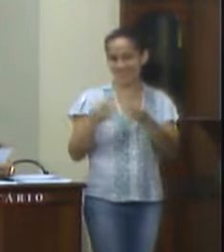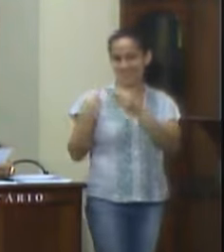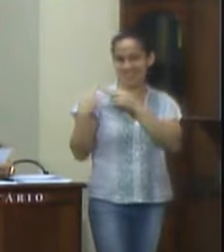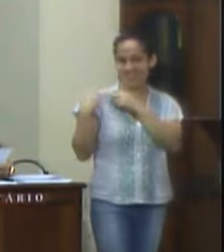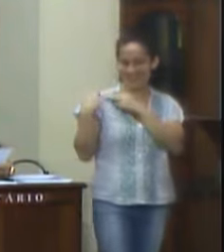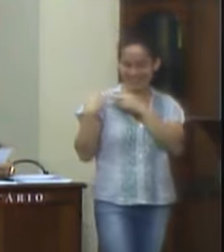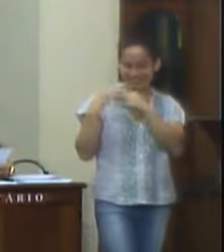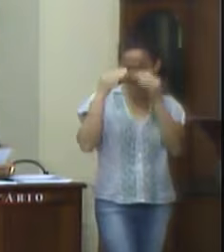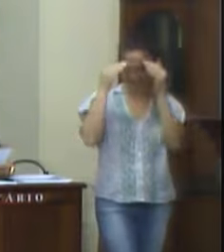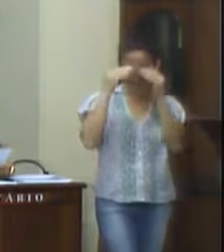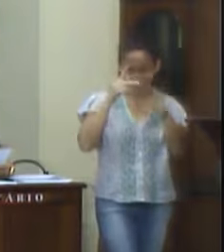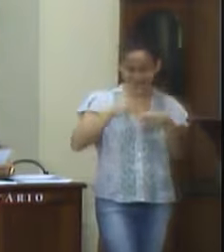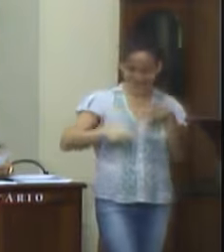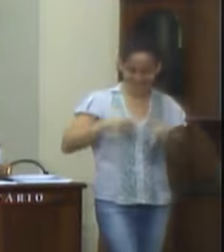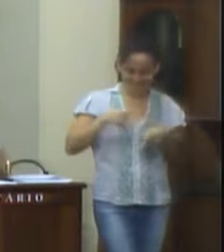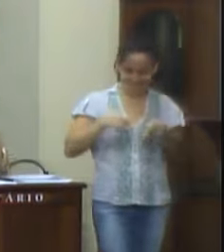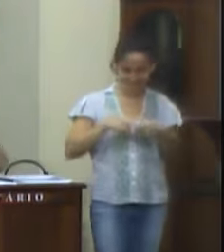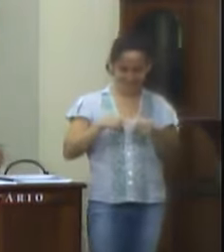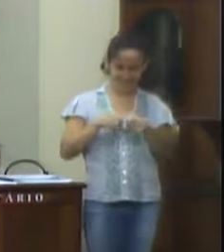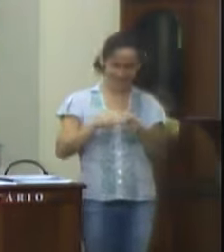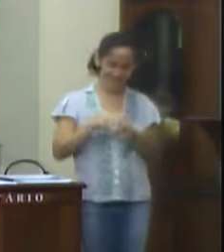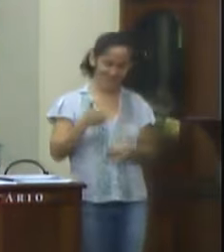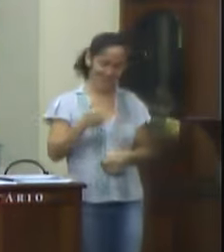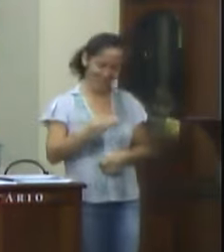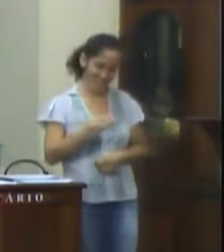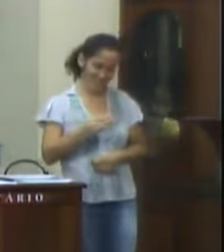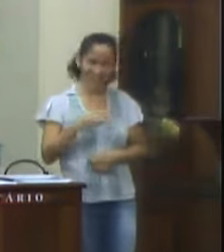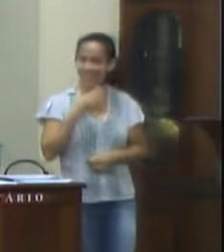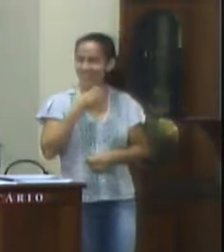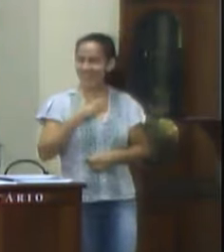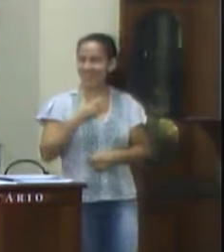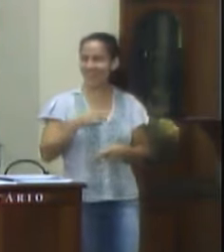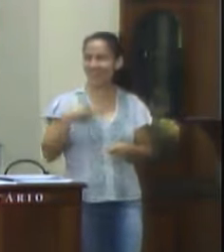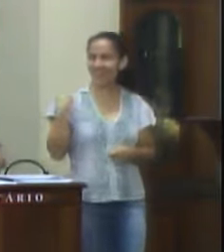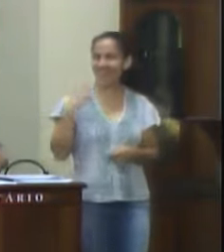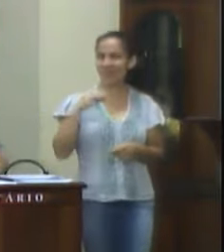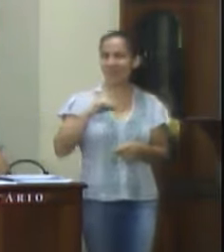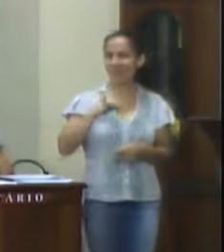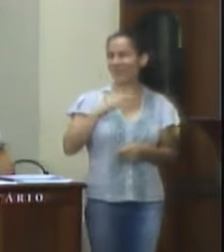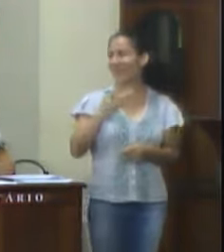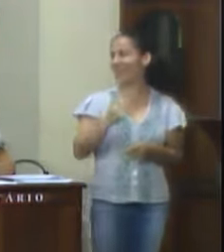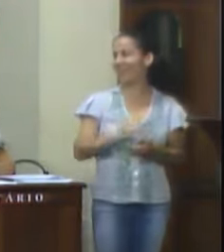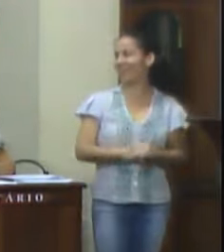população. Sala das Sessões, 13 de dezembro de 2018. Vereadora Michele Cabral.